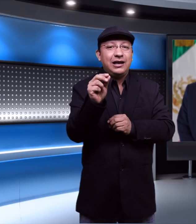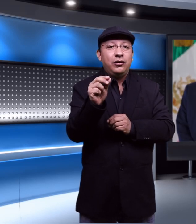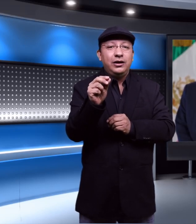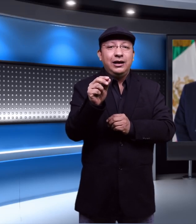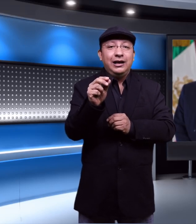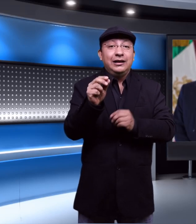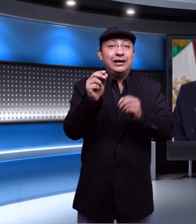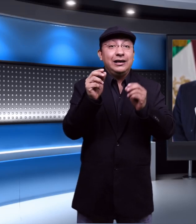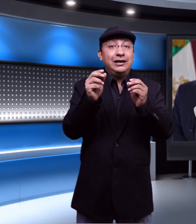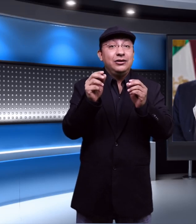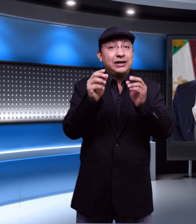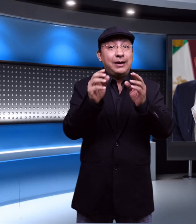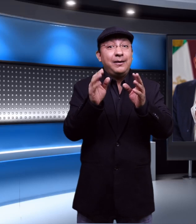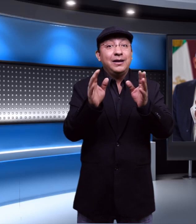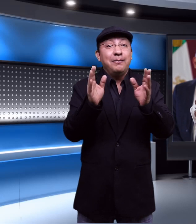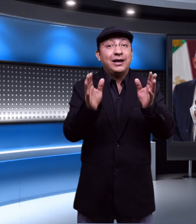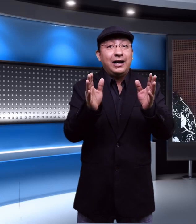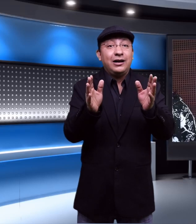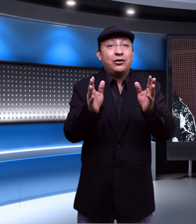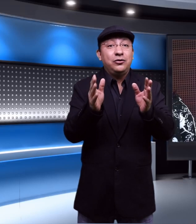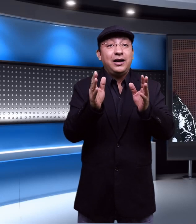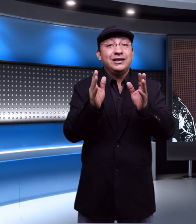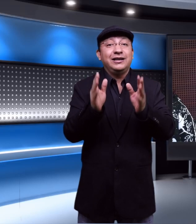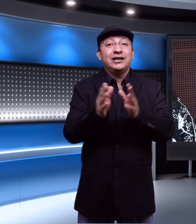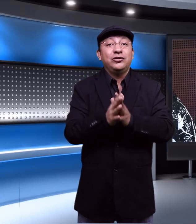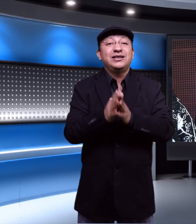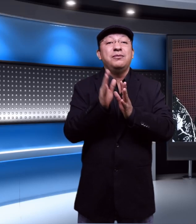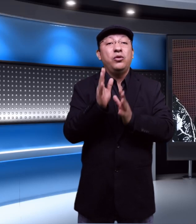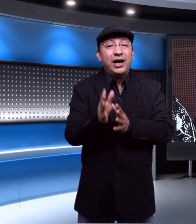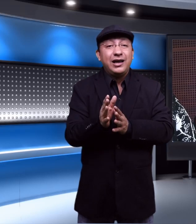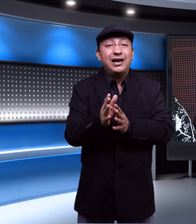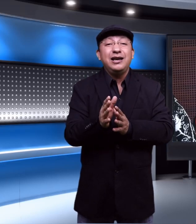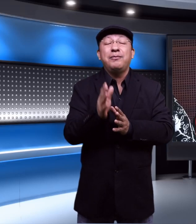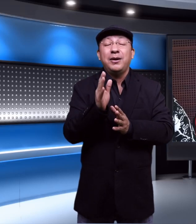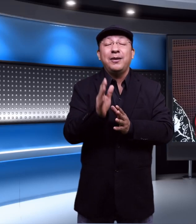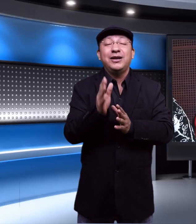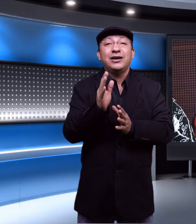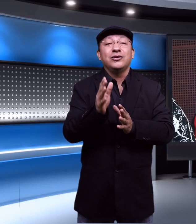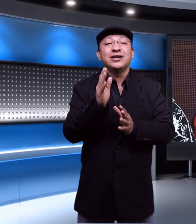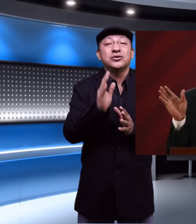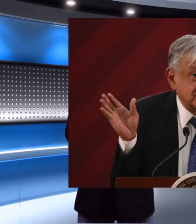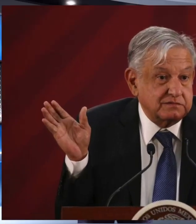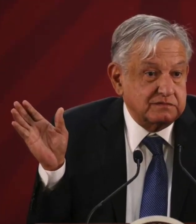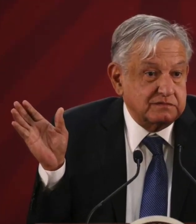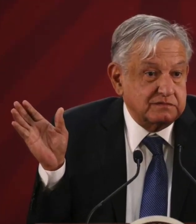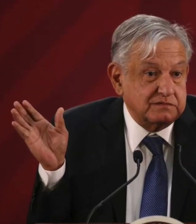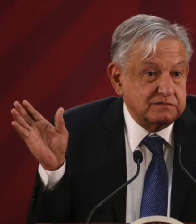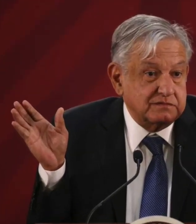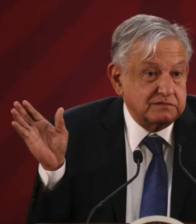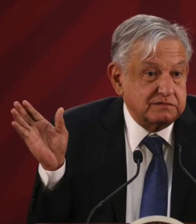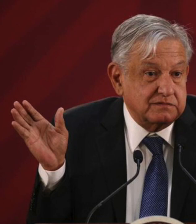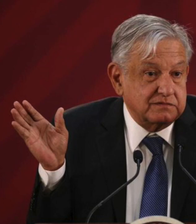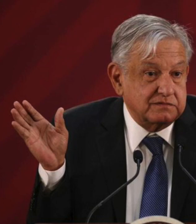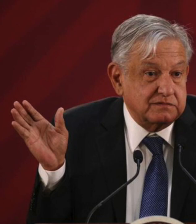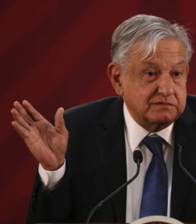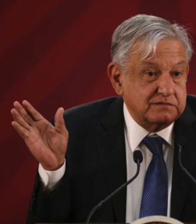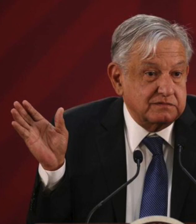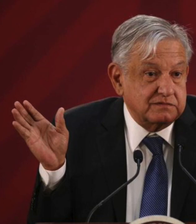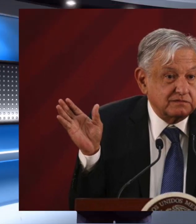claro de que nos acabaron de embarcar con una designación simulada y previamente consensuada. Pero al igual que con la designación de